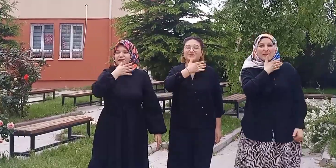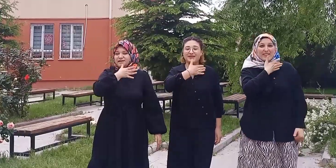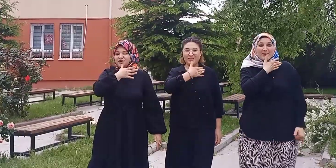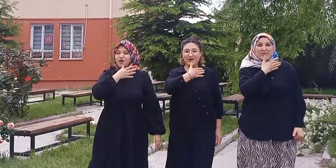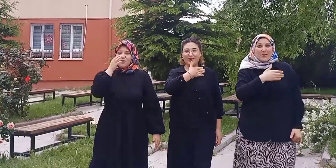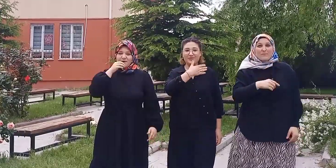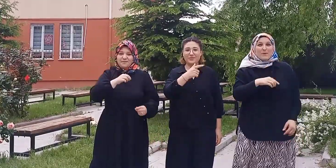biliyor